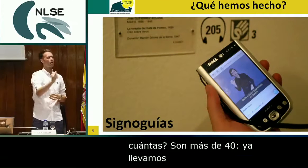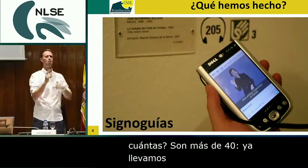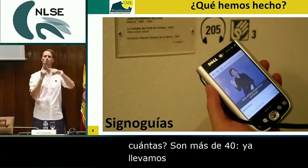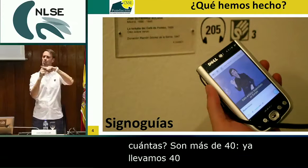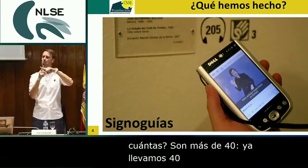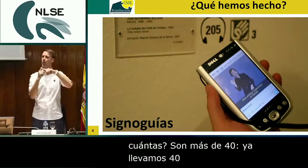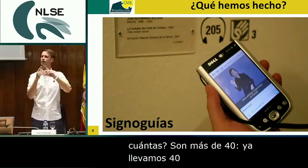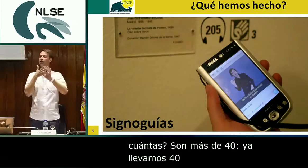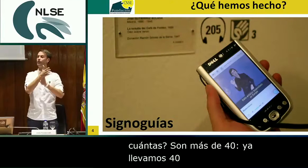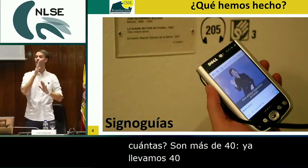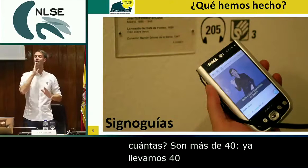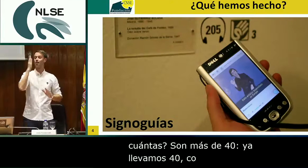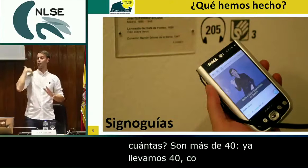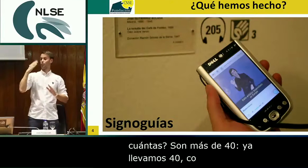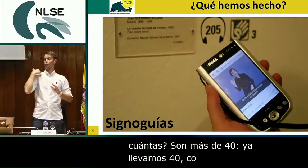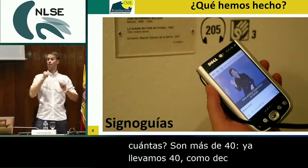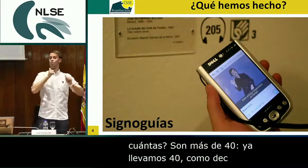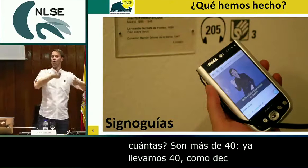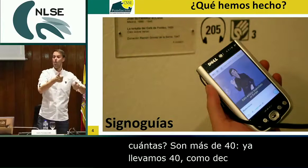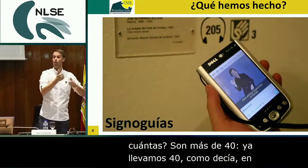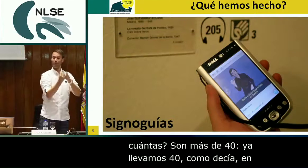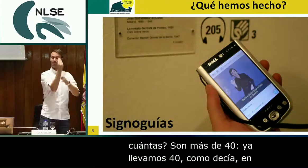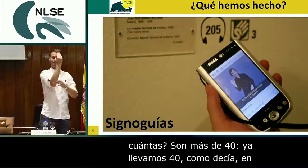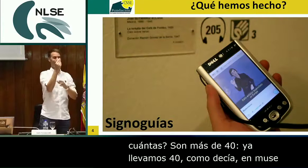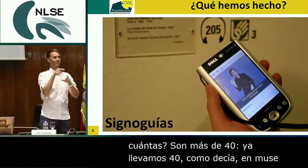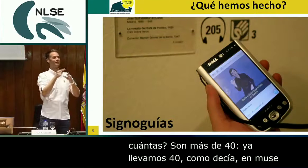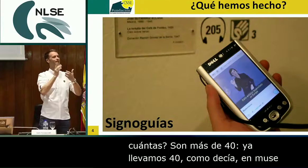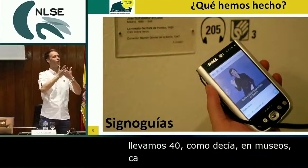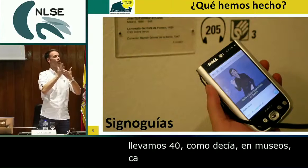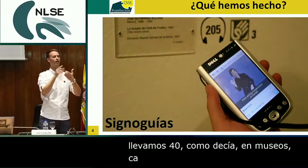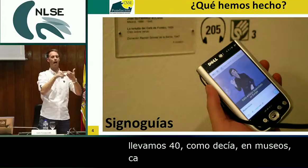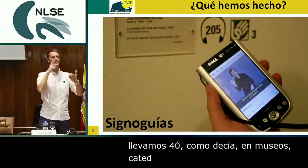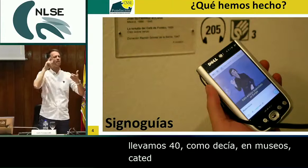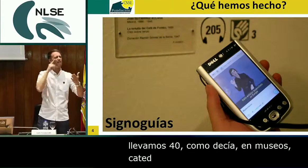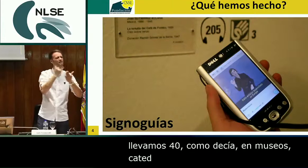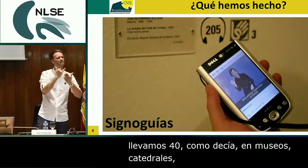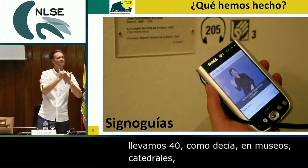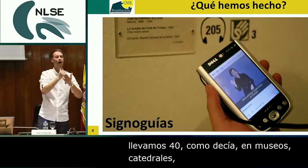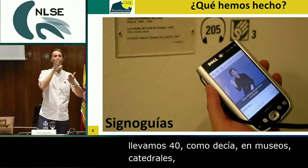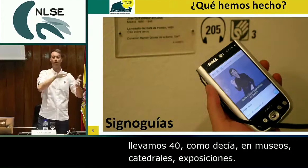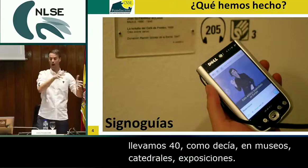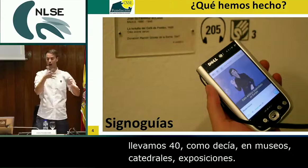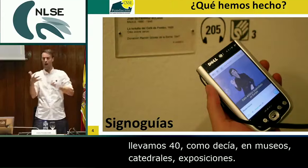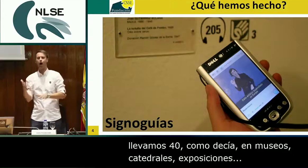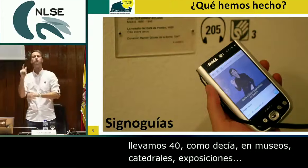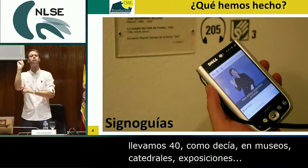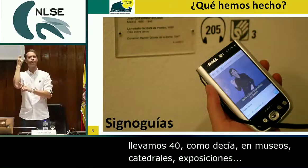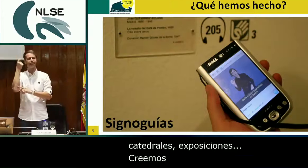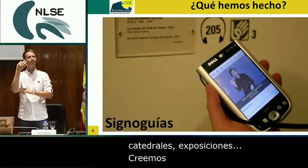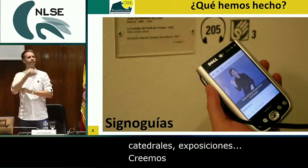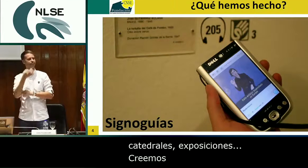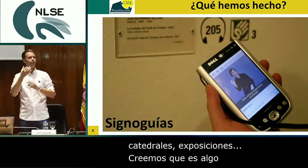en fin. 40 signoguías. Creemos que es algo muy positivo. Cuando empezamos con las signoguías, como digo, como